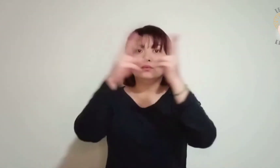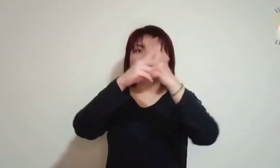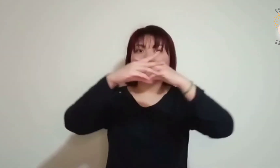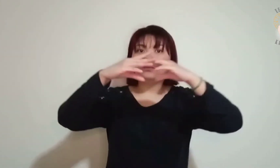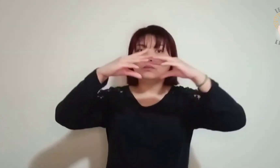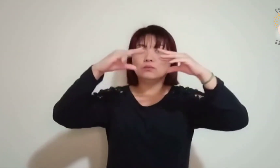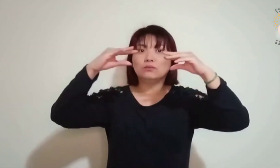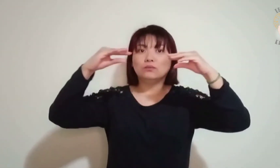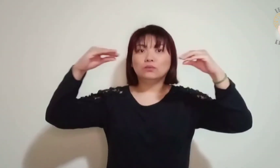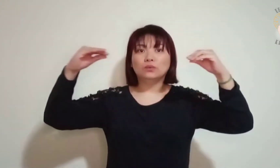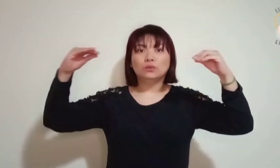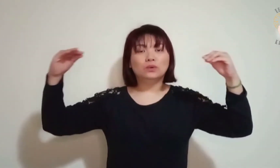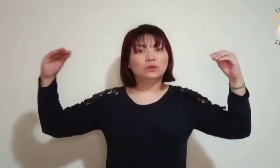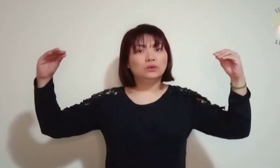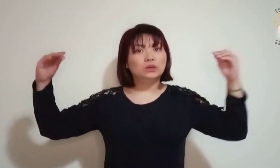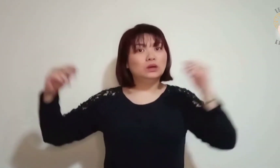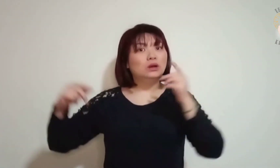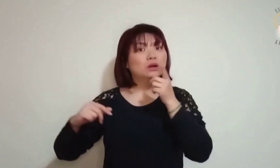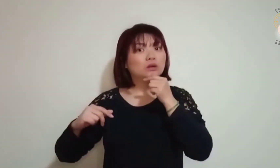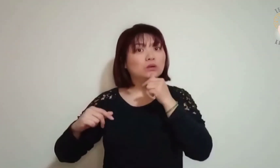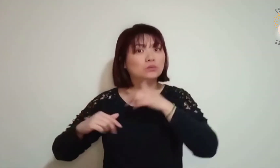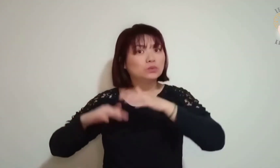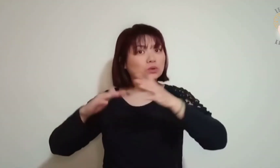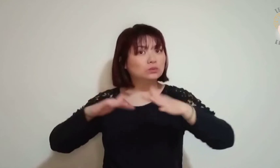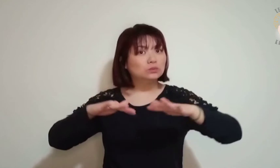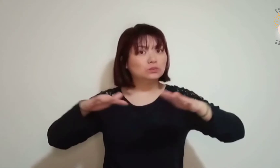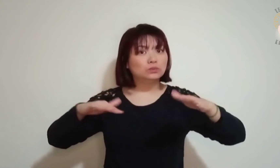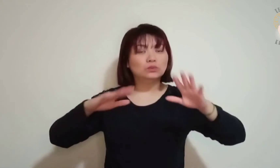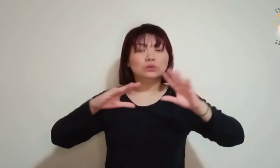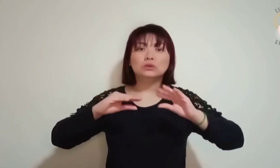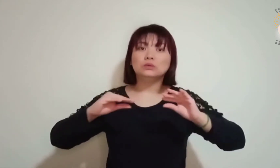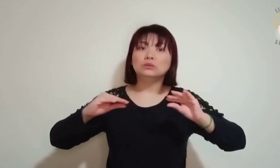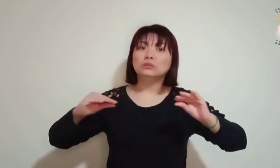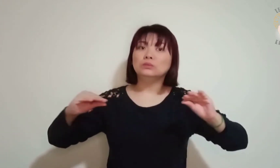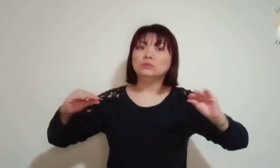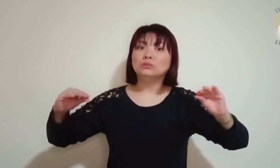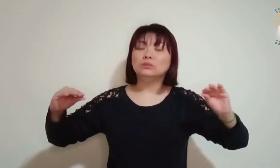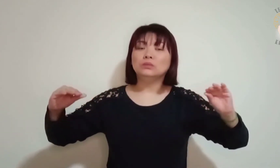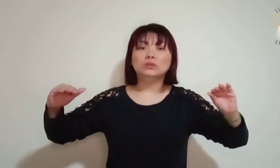E houve uma grande calmaria